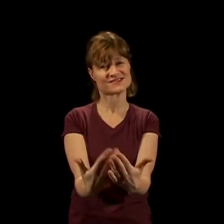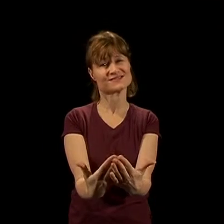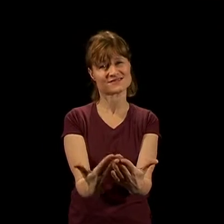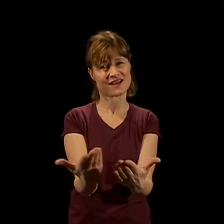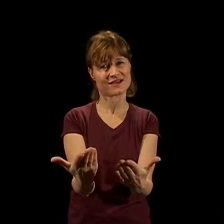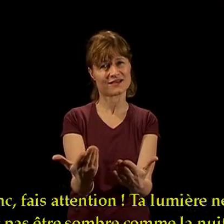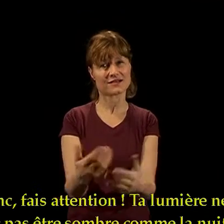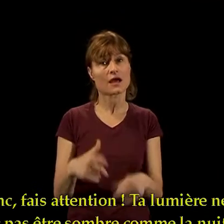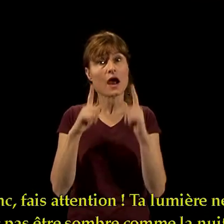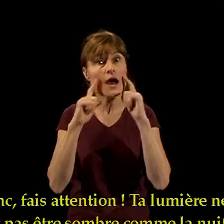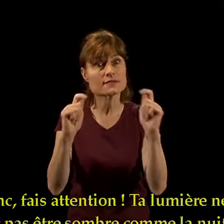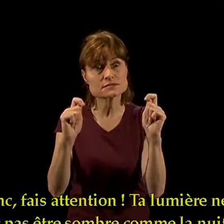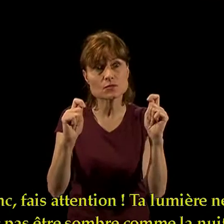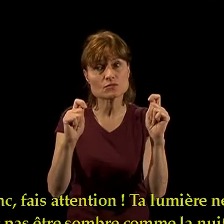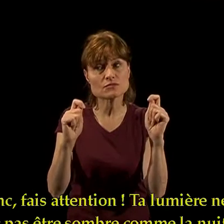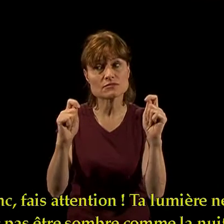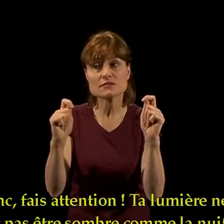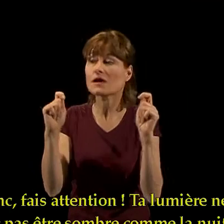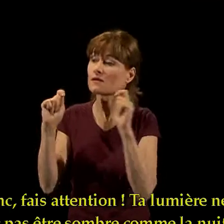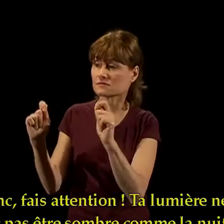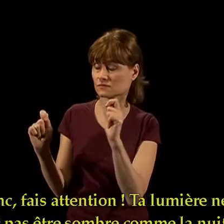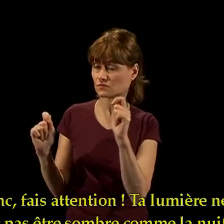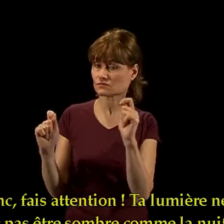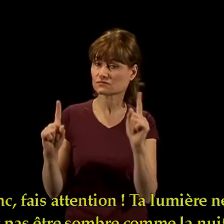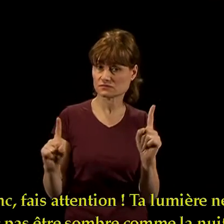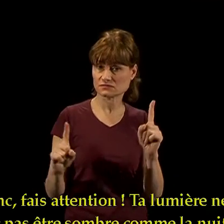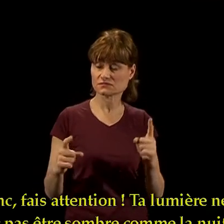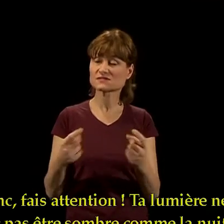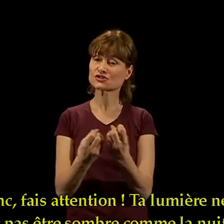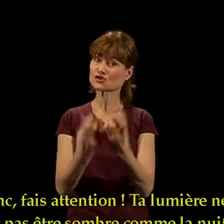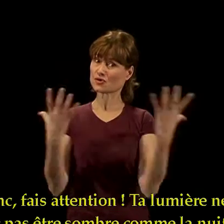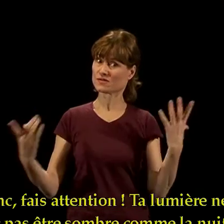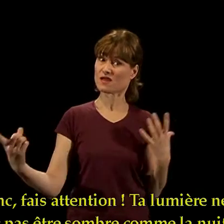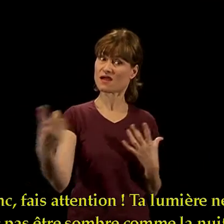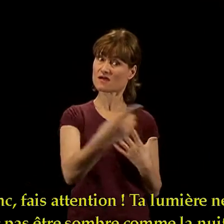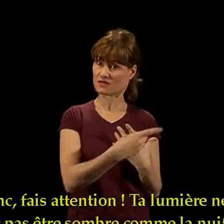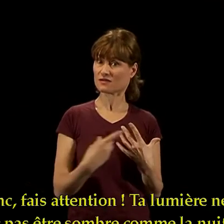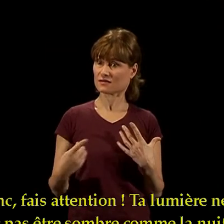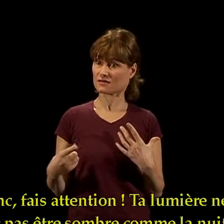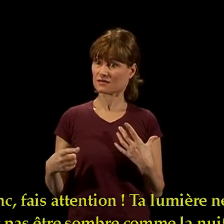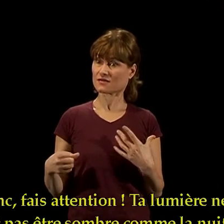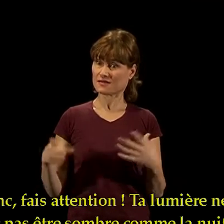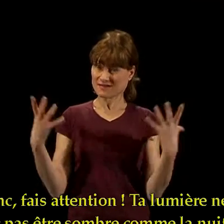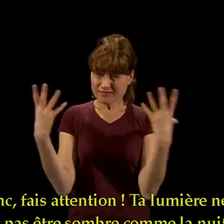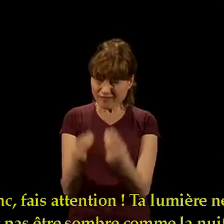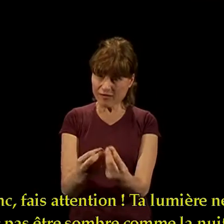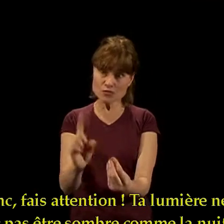» « fais attention, ta lumière ne doit pas être sombre comme la nuit.